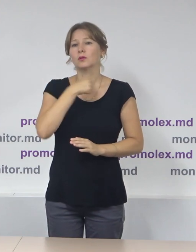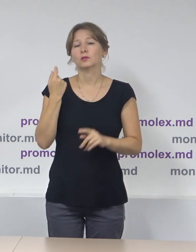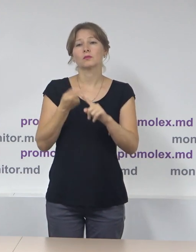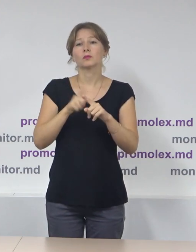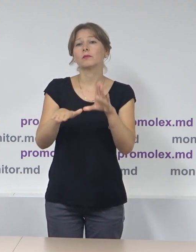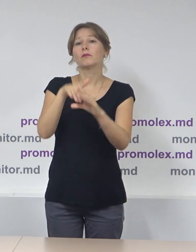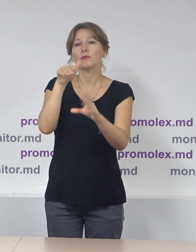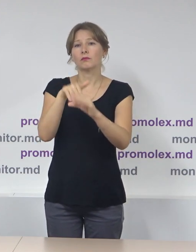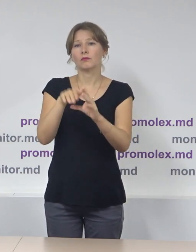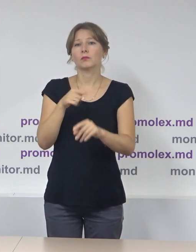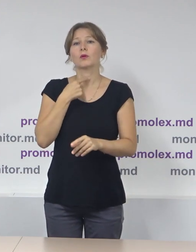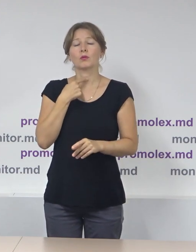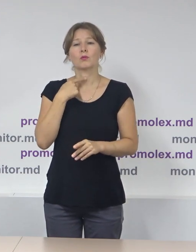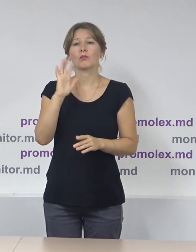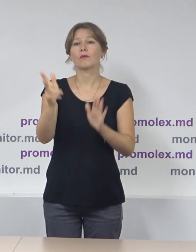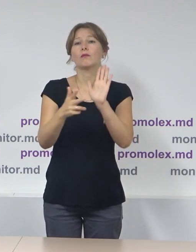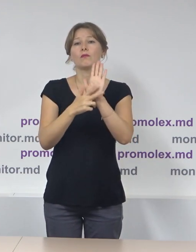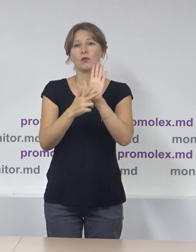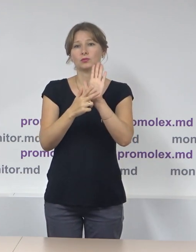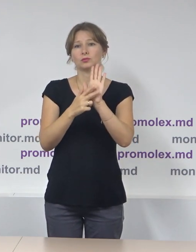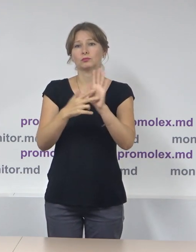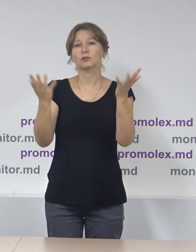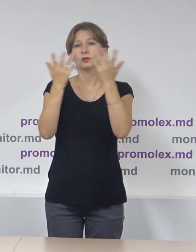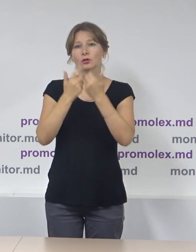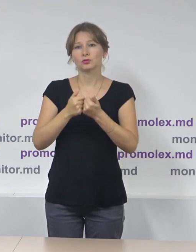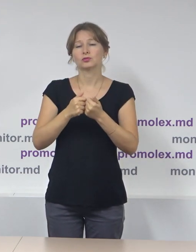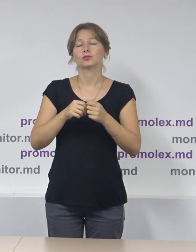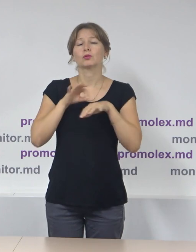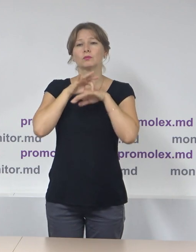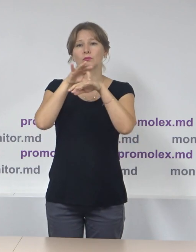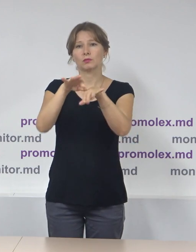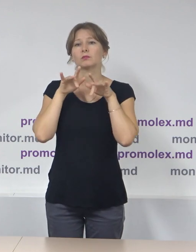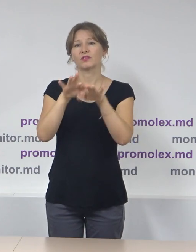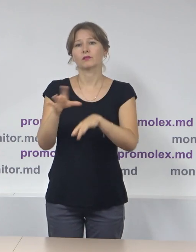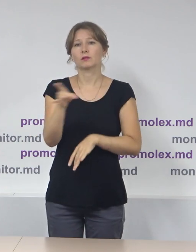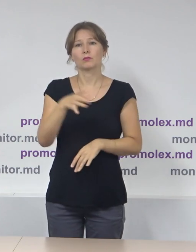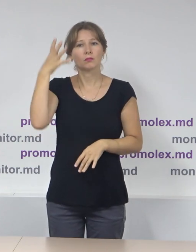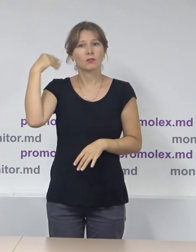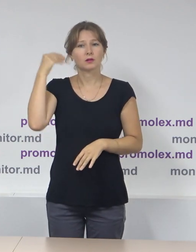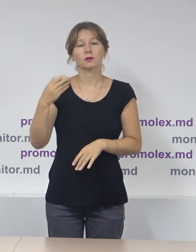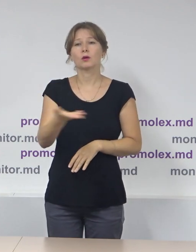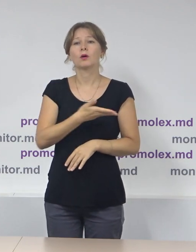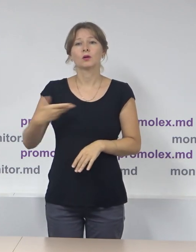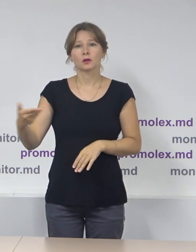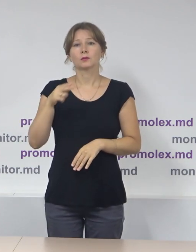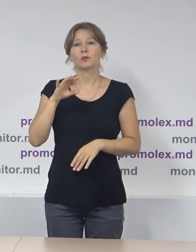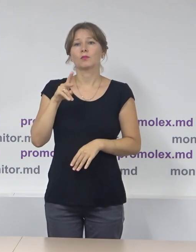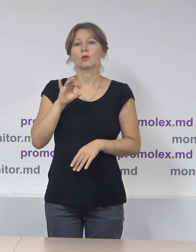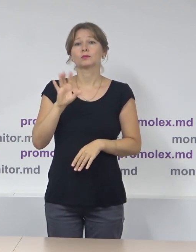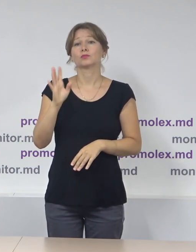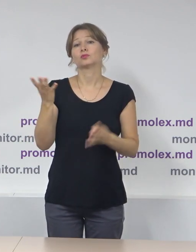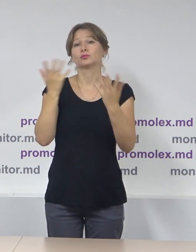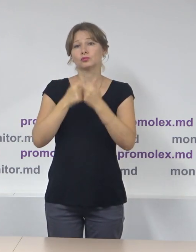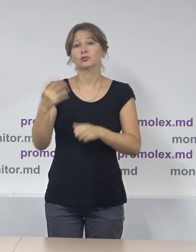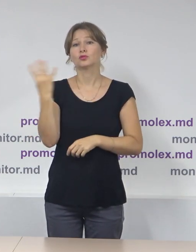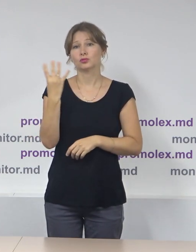locale din acest an sunt al 8-lea scurtin de acest tip organizat în Republica Moldova, iar pentru noi Promolec va fi al 4-lea de acest